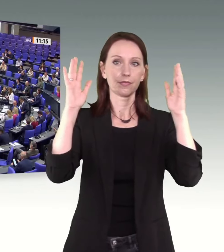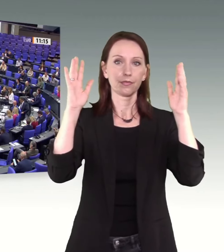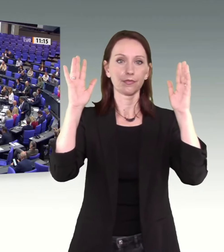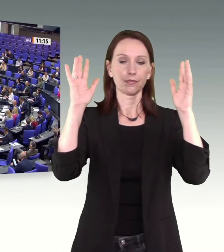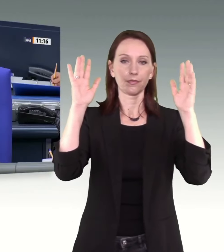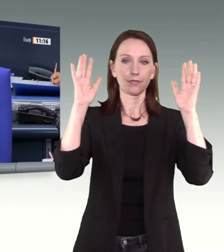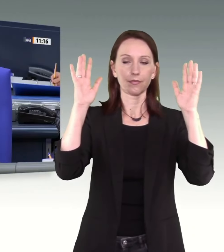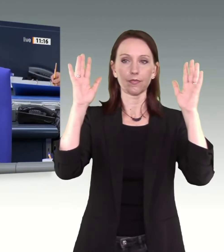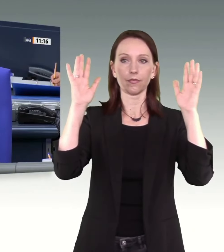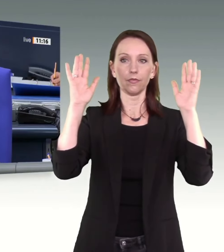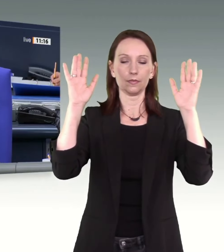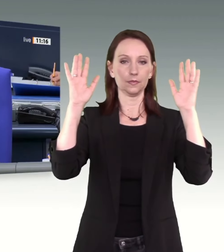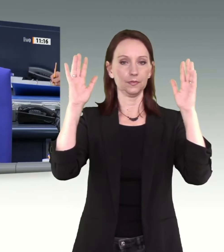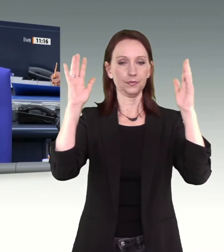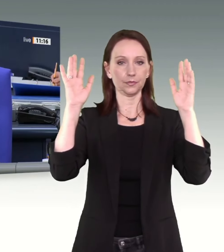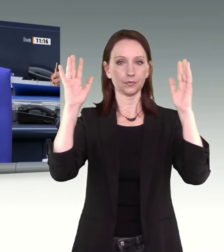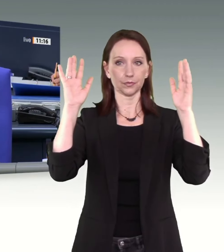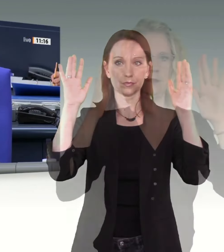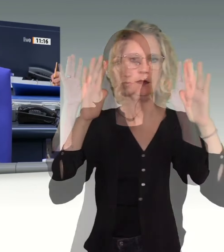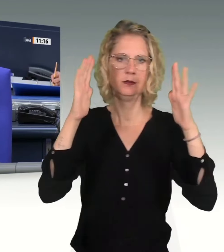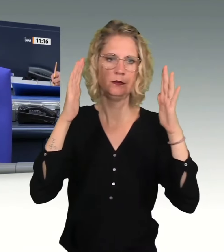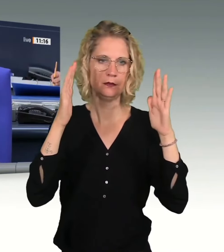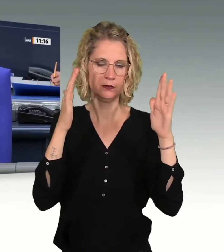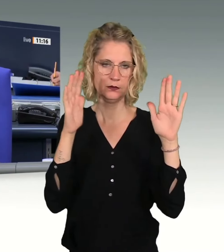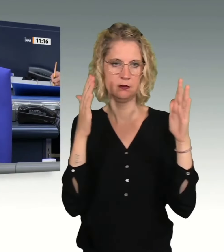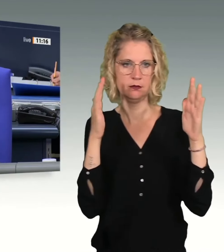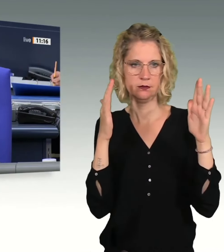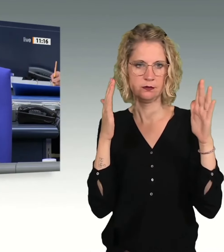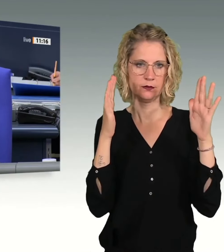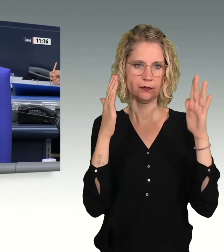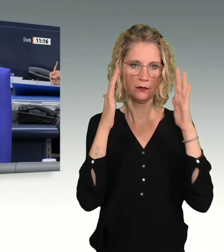Das Wort hat der Abgeordnete Stephan Brandner für die AfD-Fraktion.